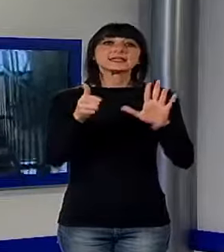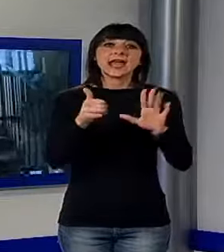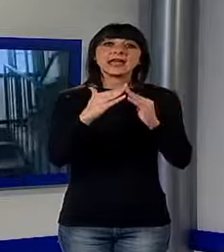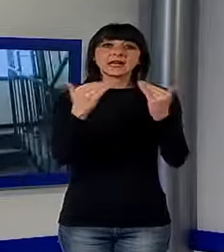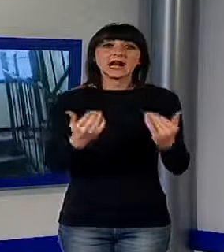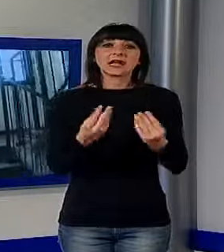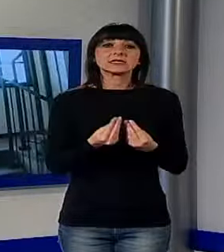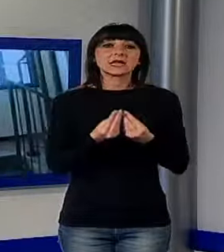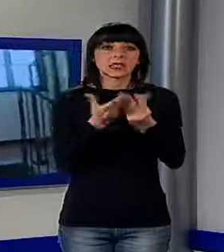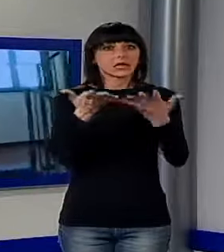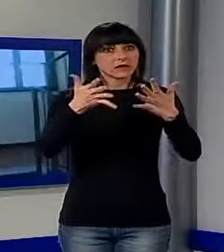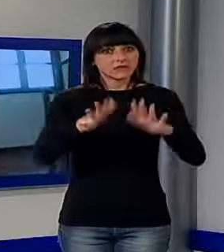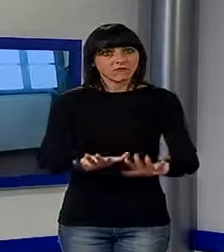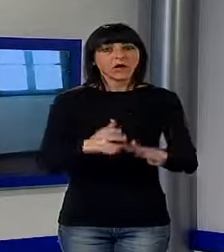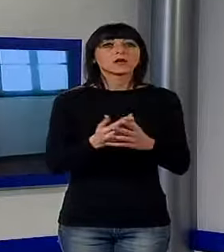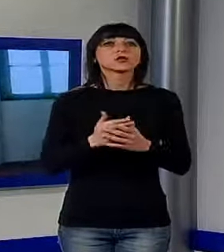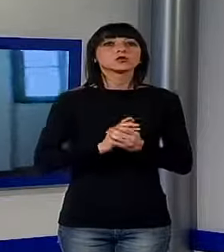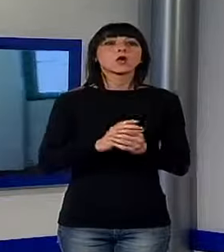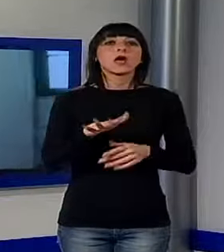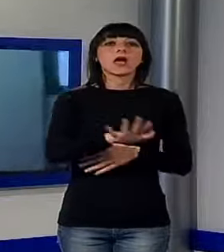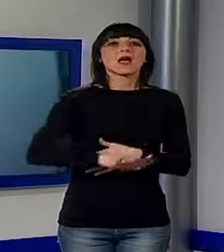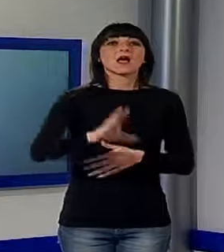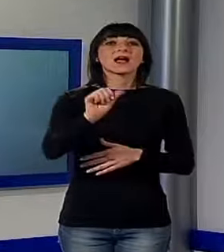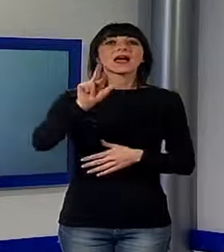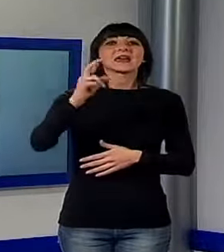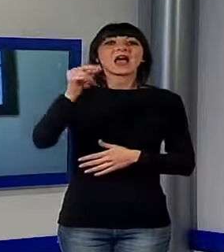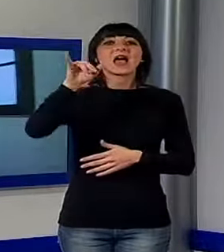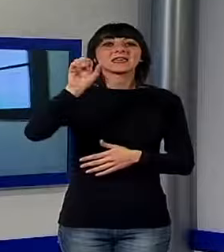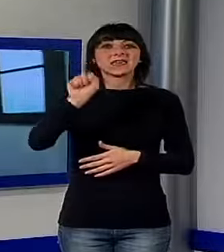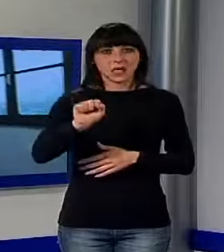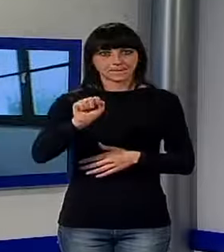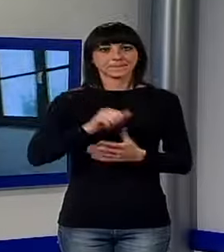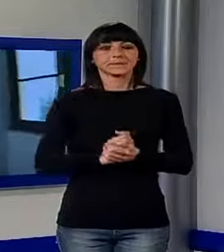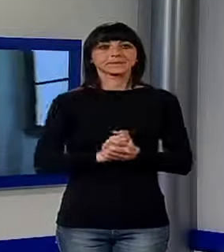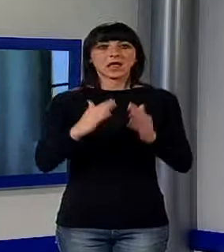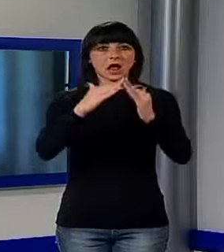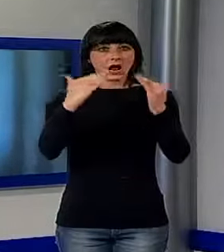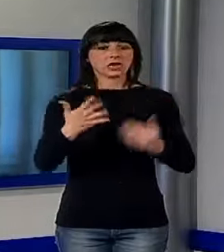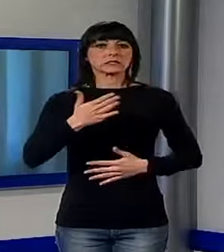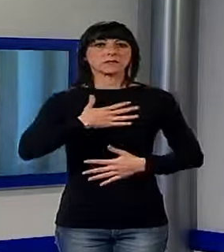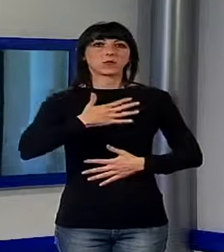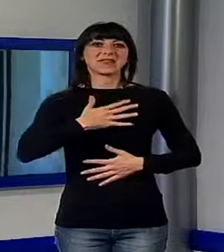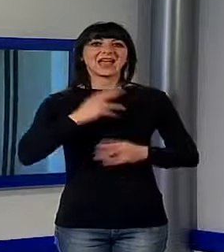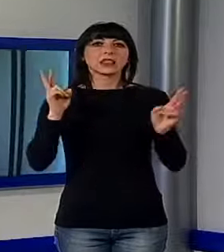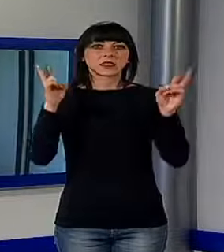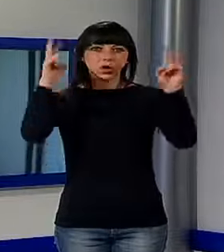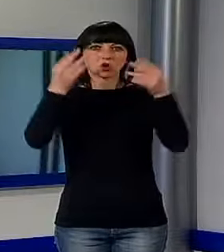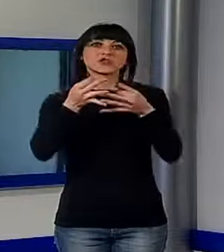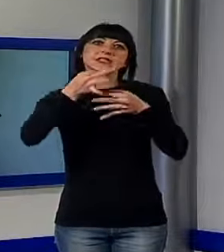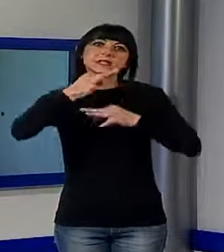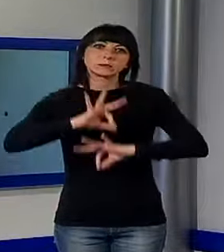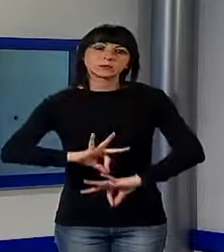consegnate ai rispettivi neoproprietari a Carraia, nel comune di Capannori. L'immobile di proprietà della diocesi è stato messo a